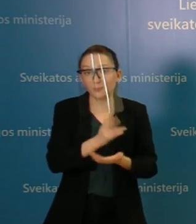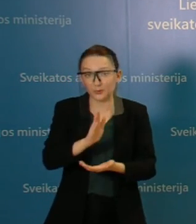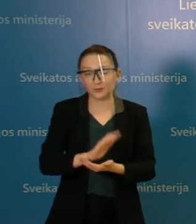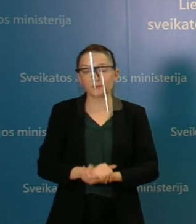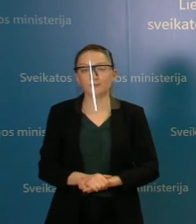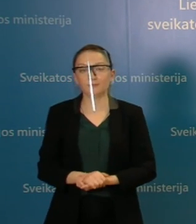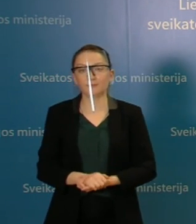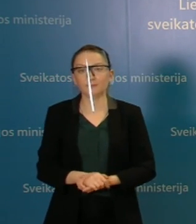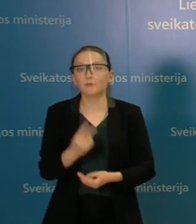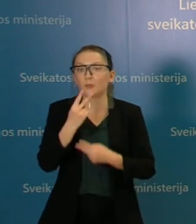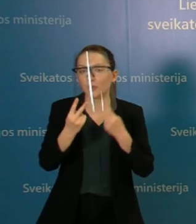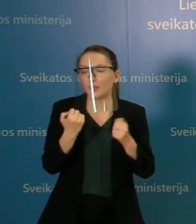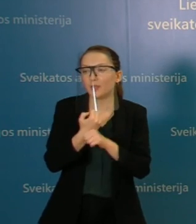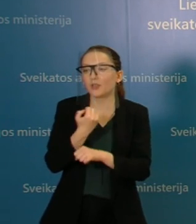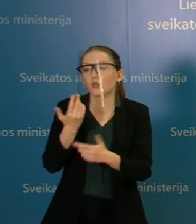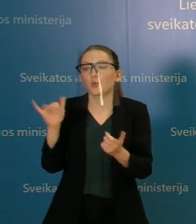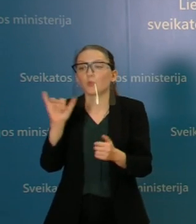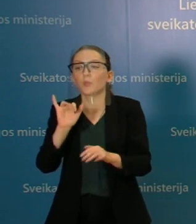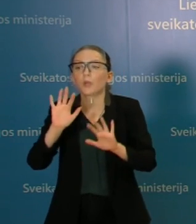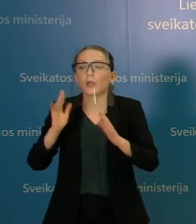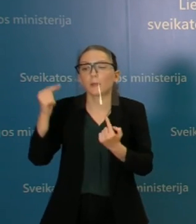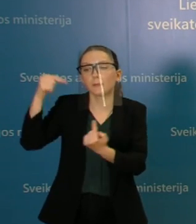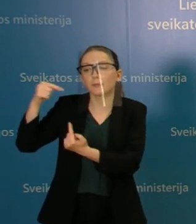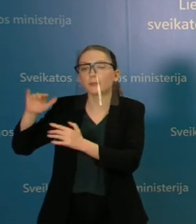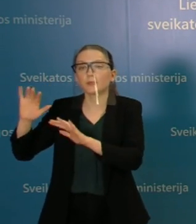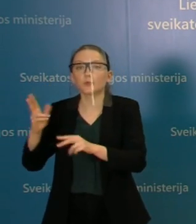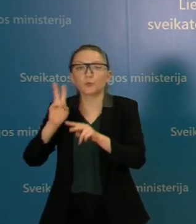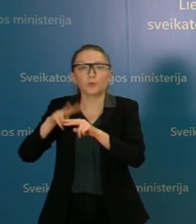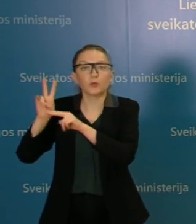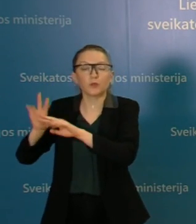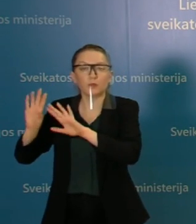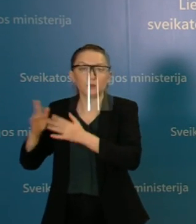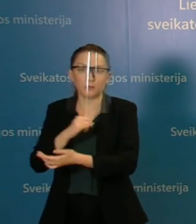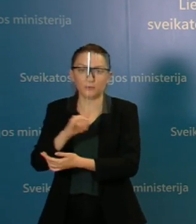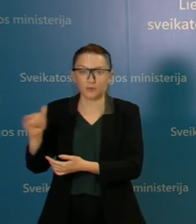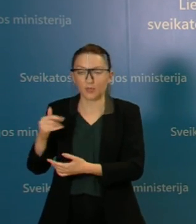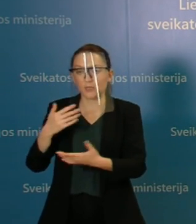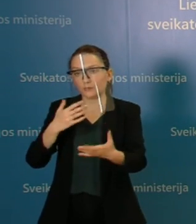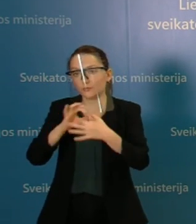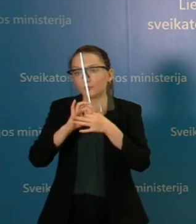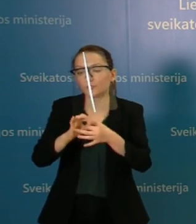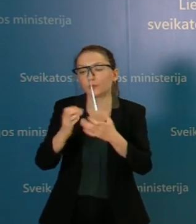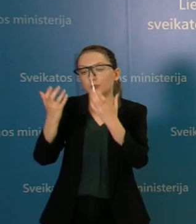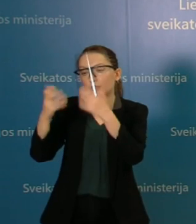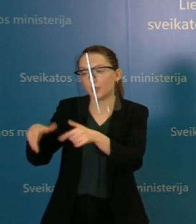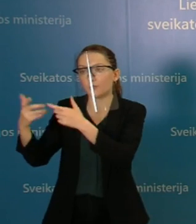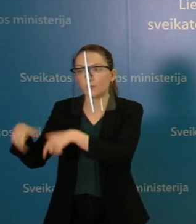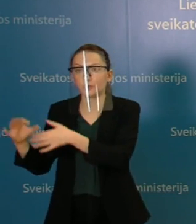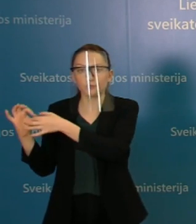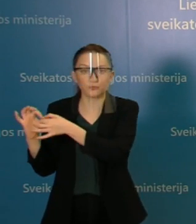Tai matyt, reikėtų žiūrėti, kur konkrečiai tai vyksta ir bendradarbiaujant su savaldybė,